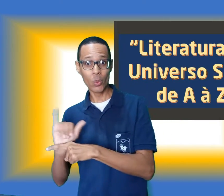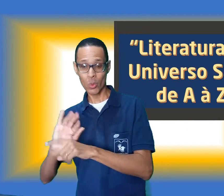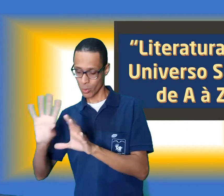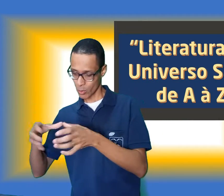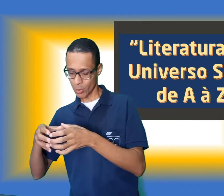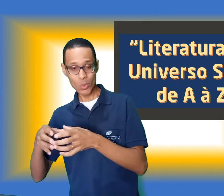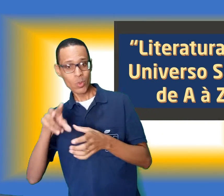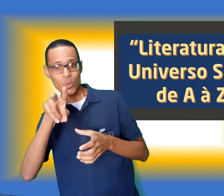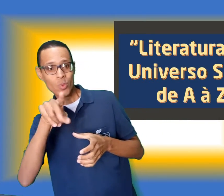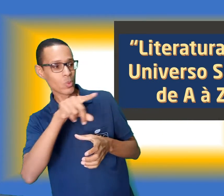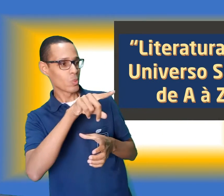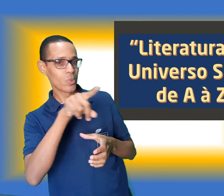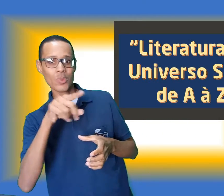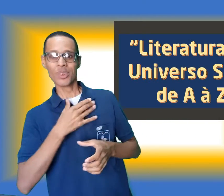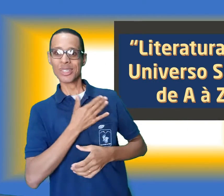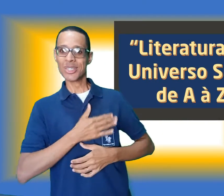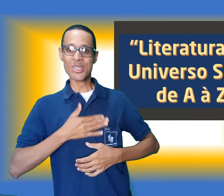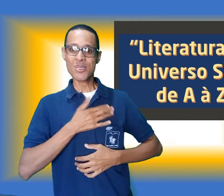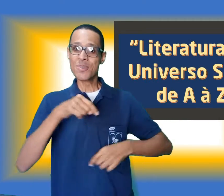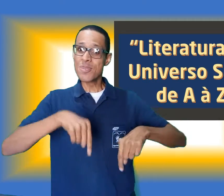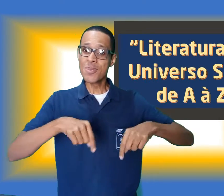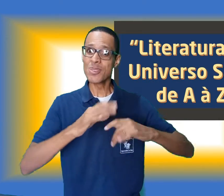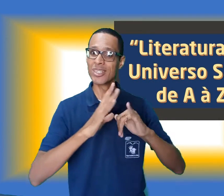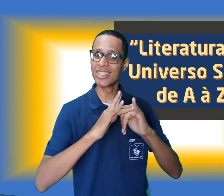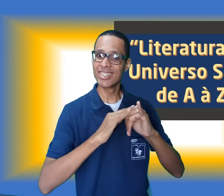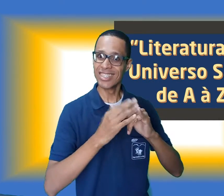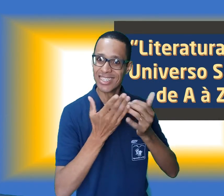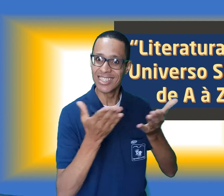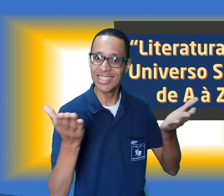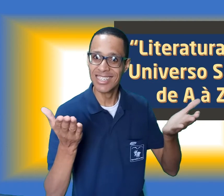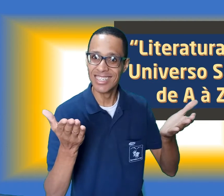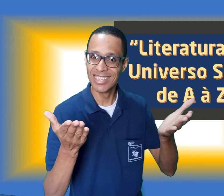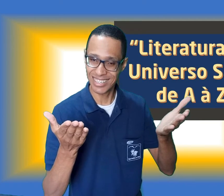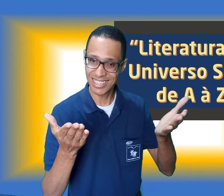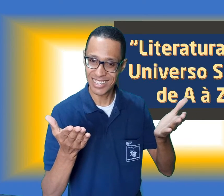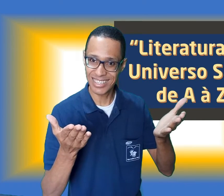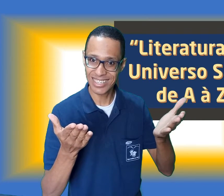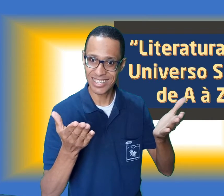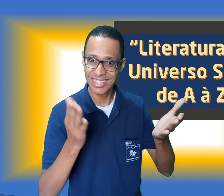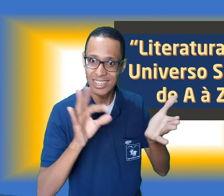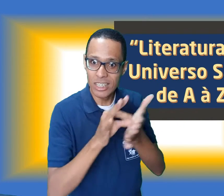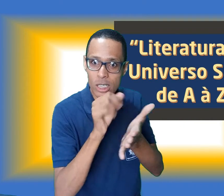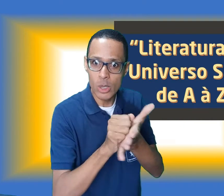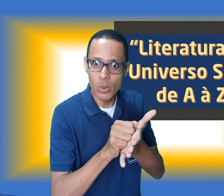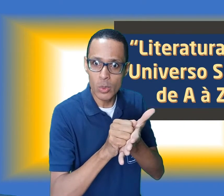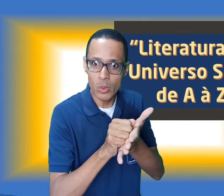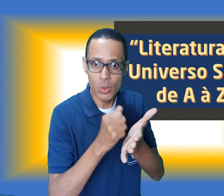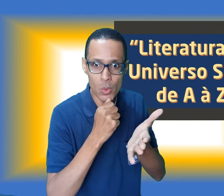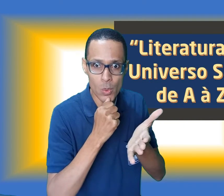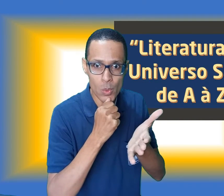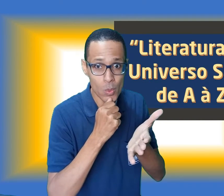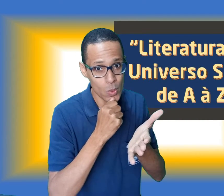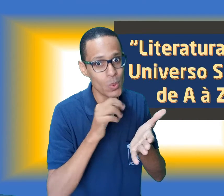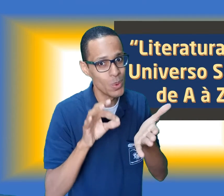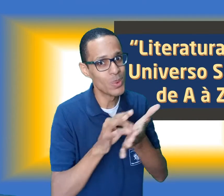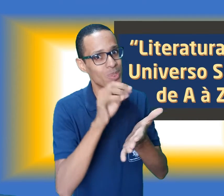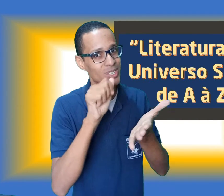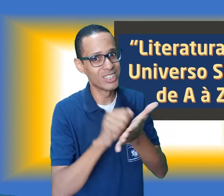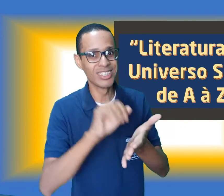está sendo apreciado por você. Se ainda não se inscreveu, clique nesta maneirinha aqui no